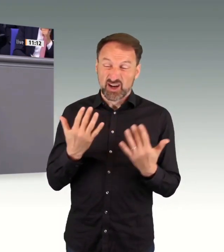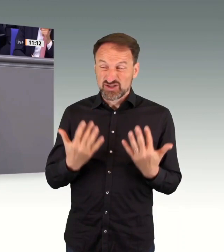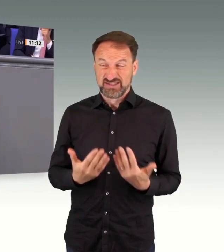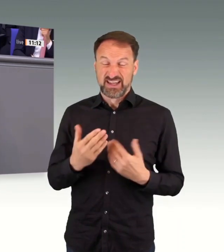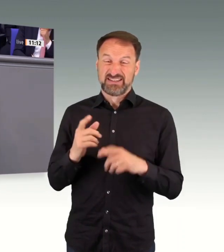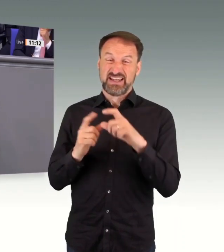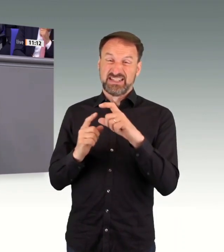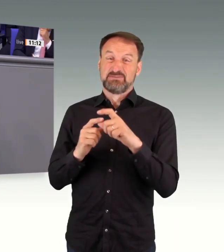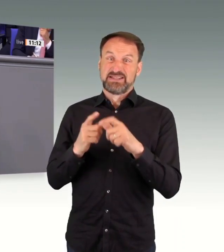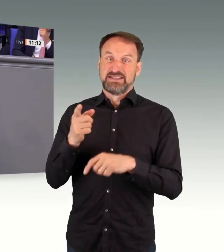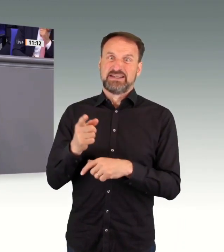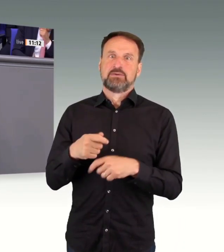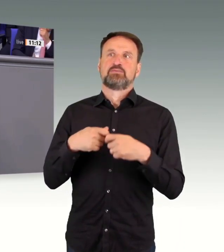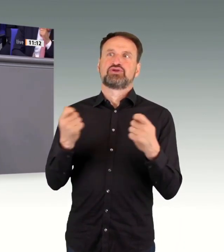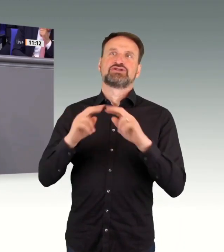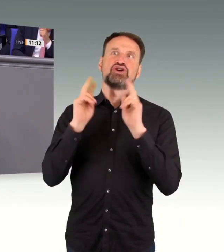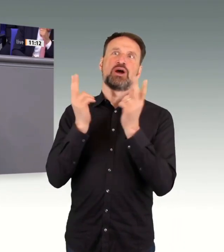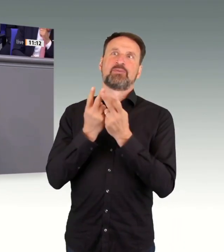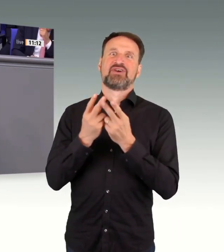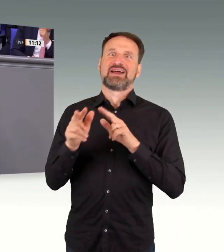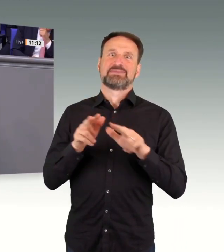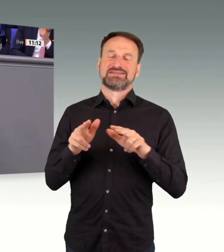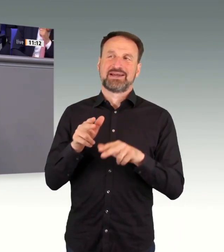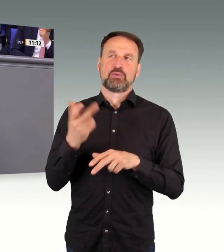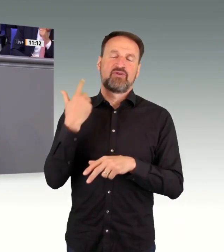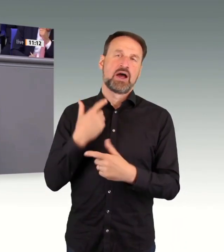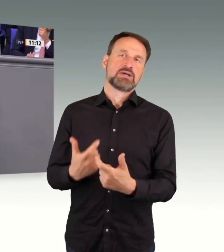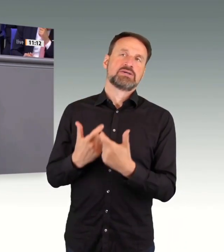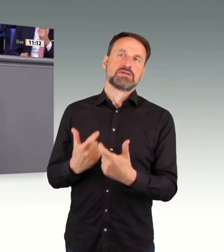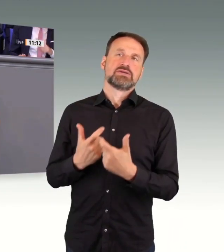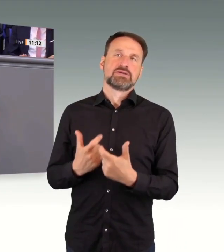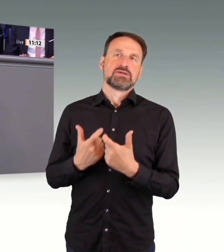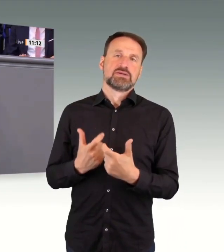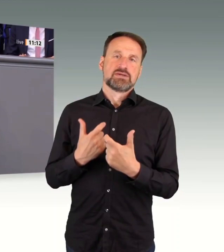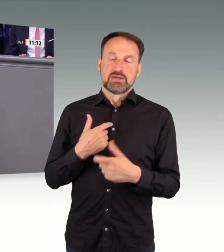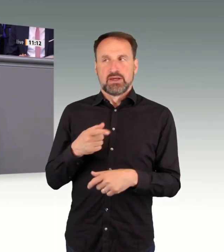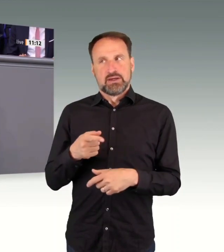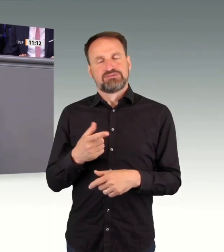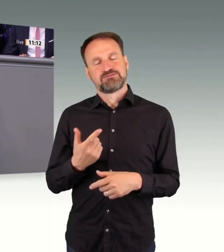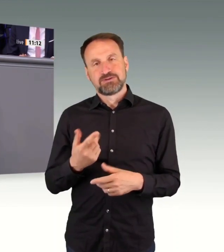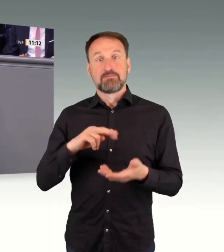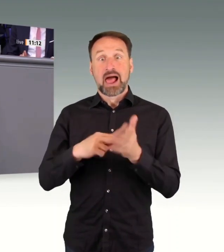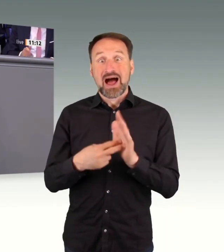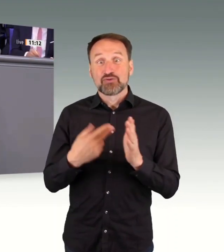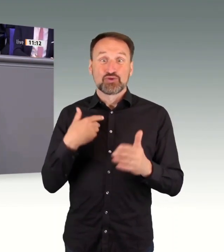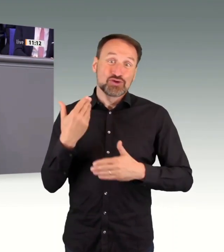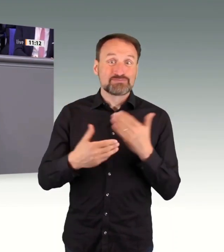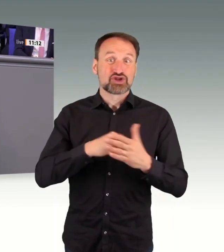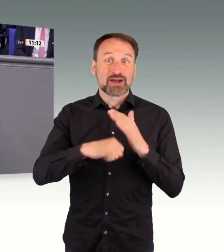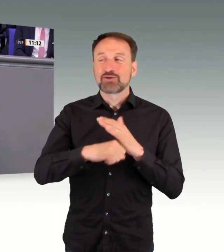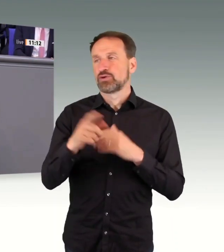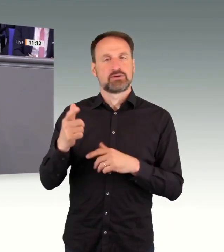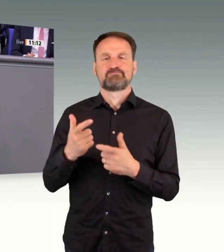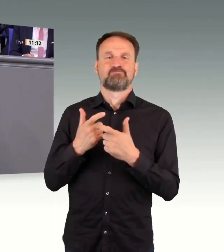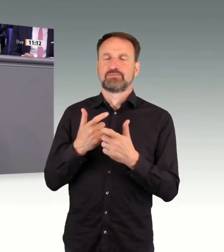Bundesumweltministeriums bei allem, was Planung beschleunigt, sind mir noch in leidvoller Erinnerung. Ich will nur mal Beispiele nennen. Sei es die Modernisierung des Bau- und